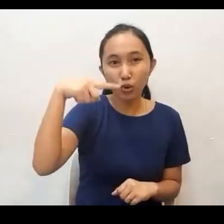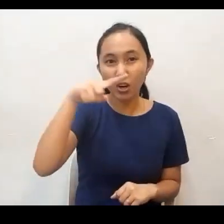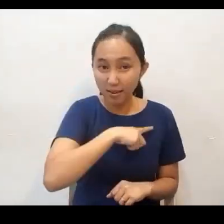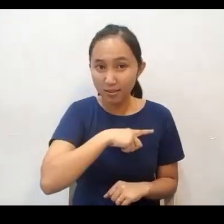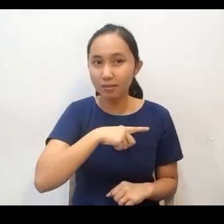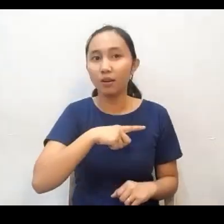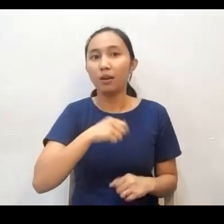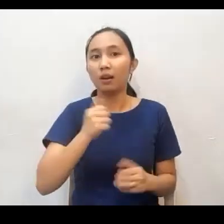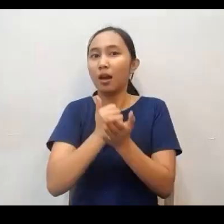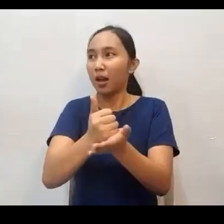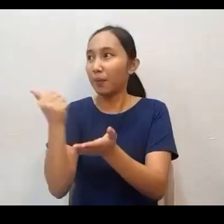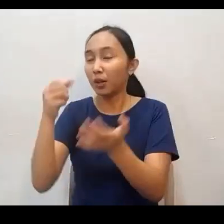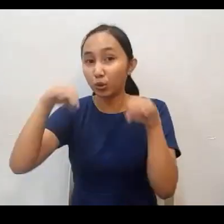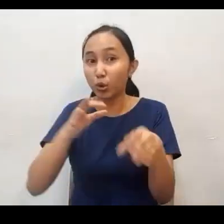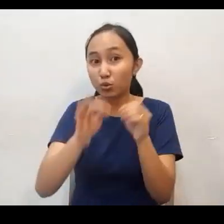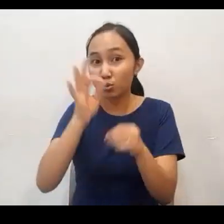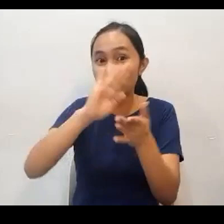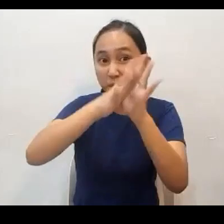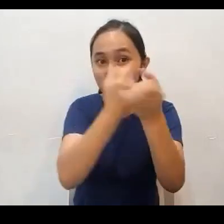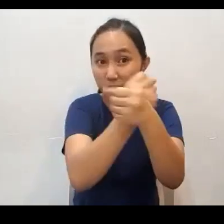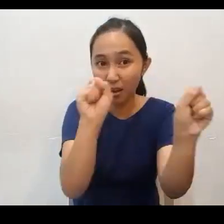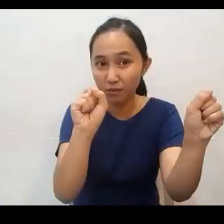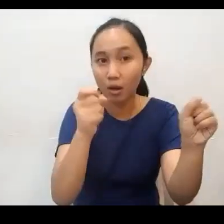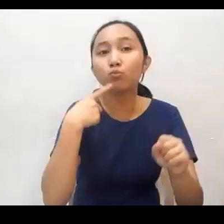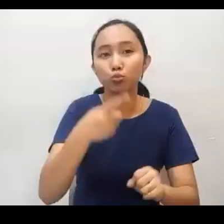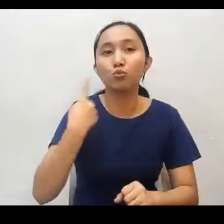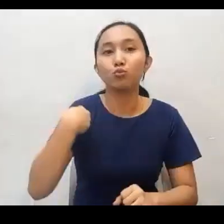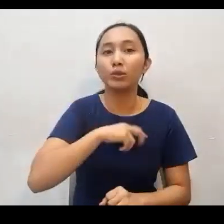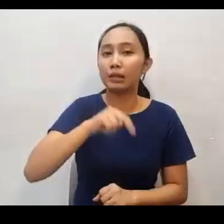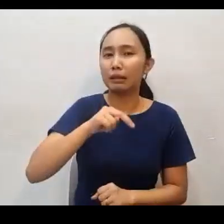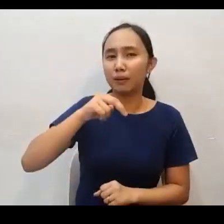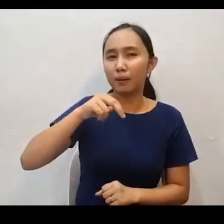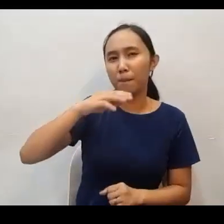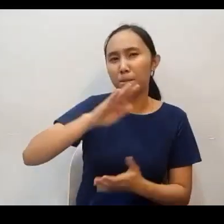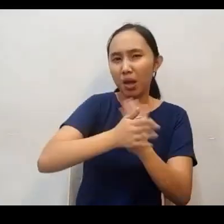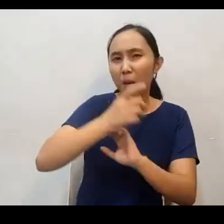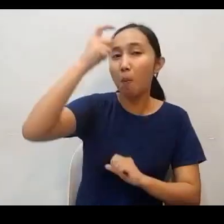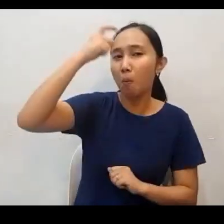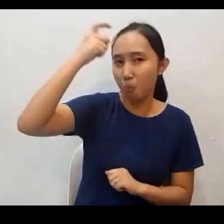At ganun din po, upang tayo ay makapagligtas sa mga ligaw na kaluluwa, kailangan natin maging matalino. It means,